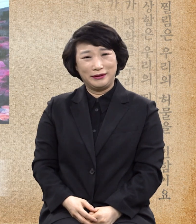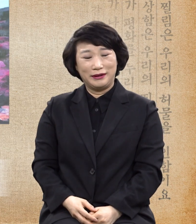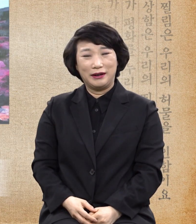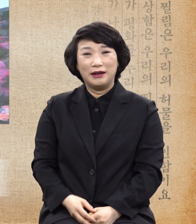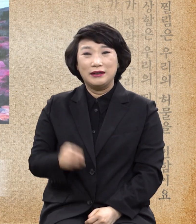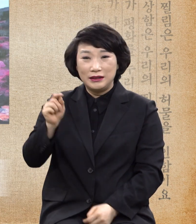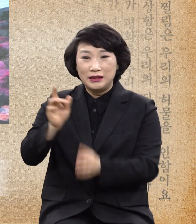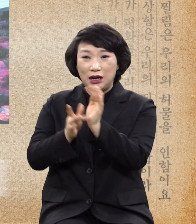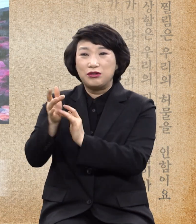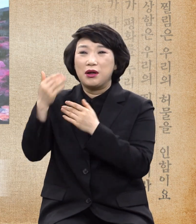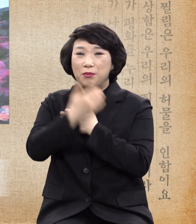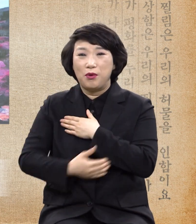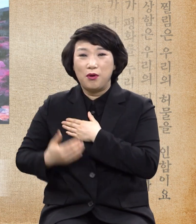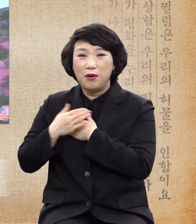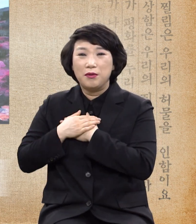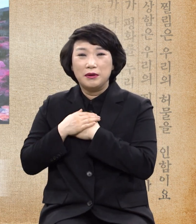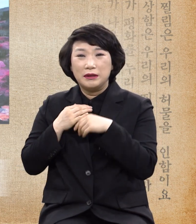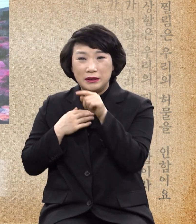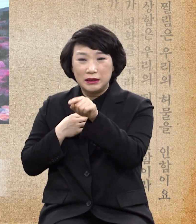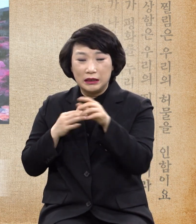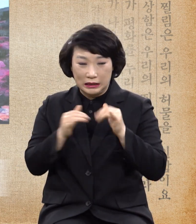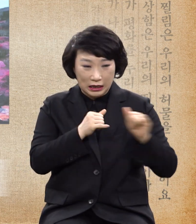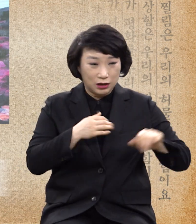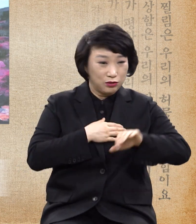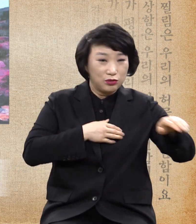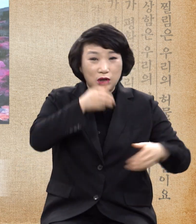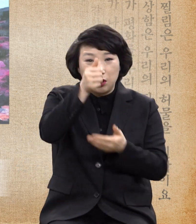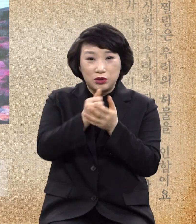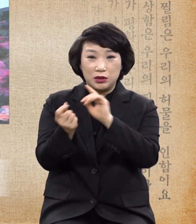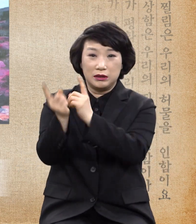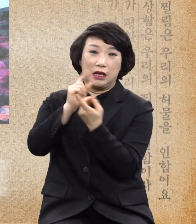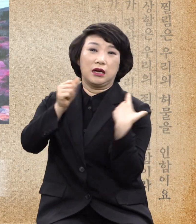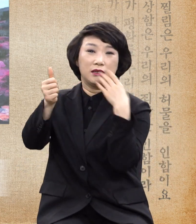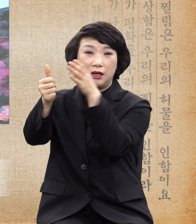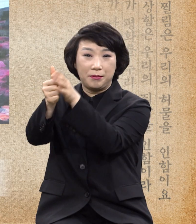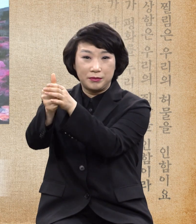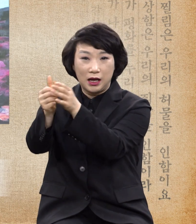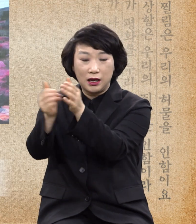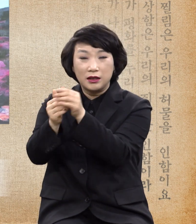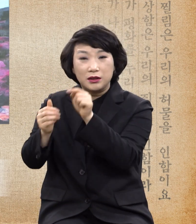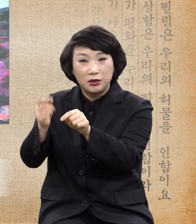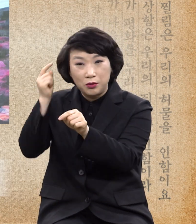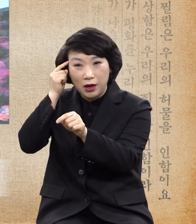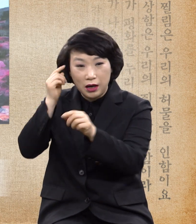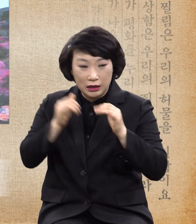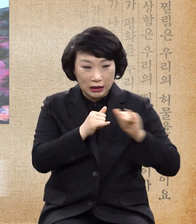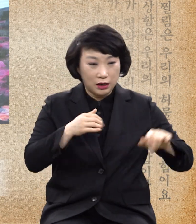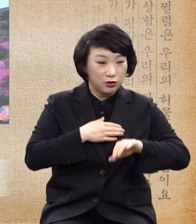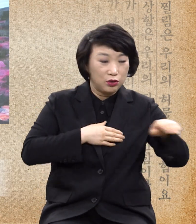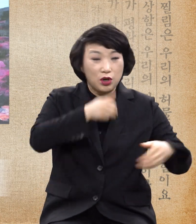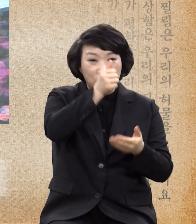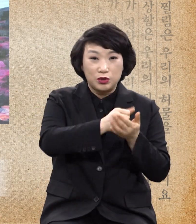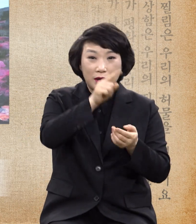몸으로 신이 우리 죄를 담당하셨으니 이는 우리로 죄에 대하여 죽고 이는